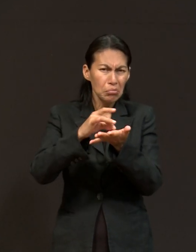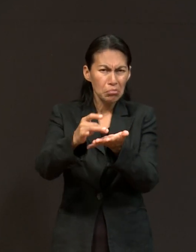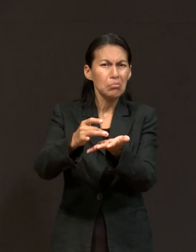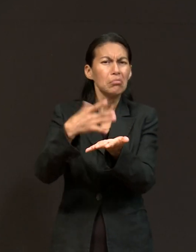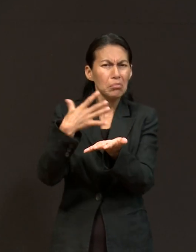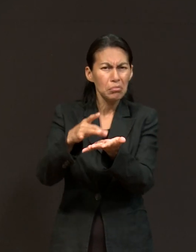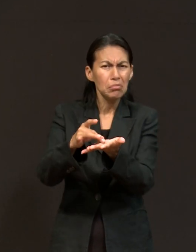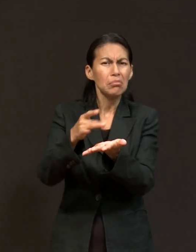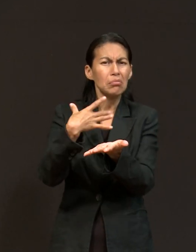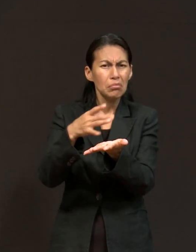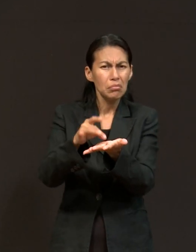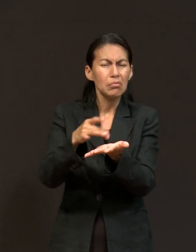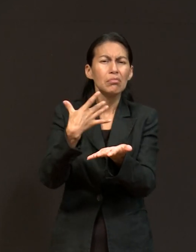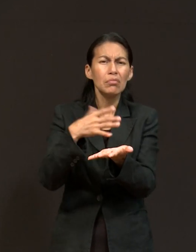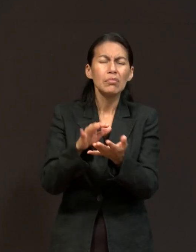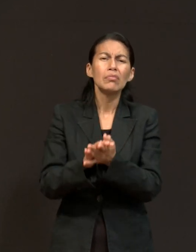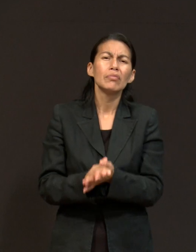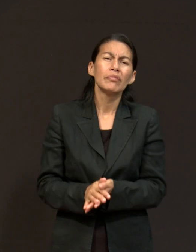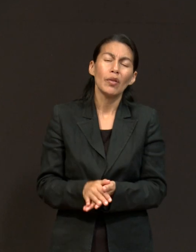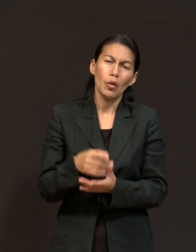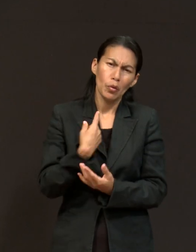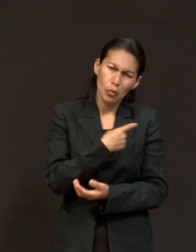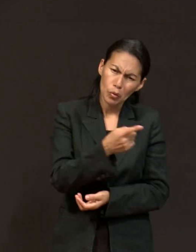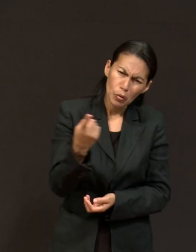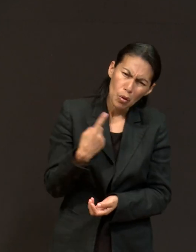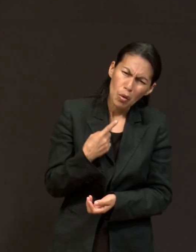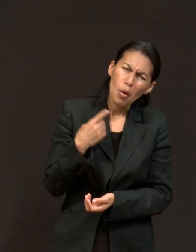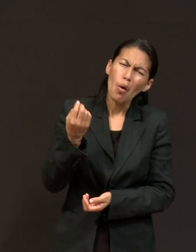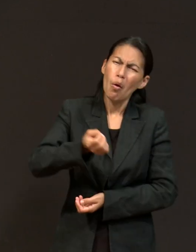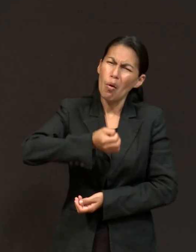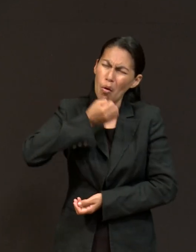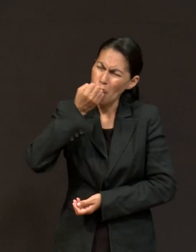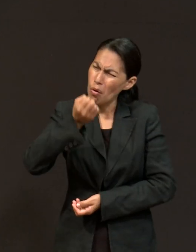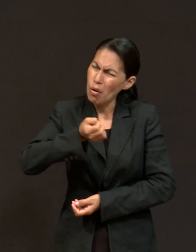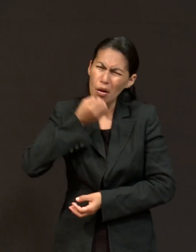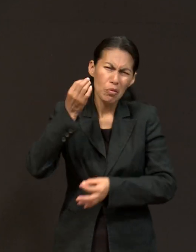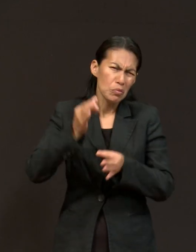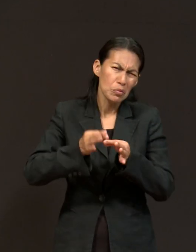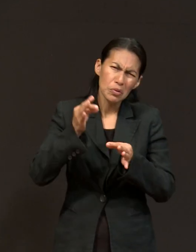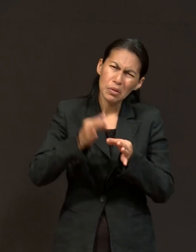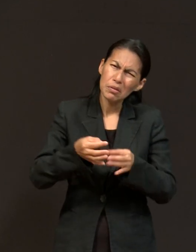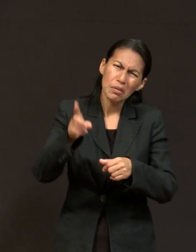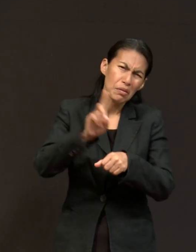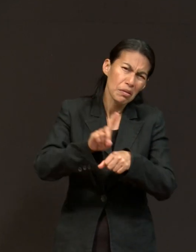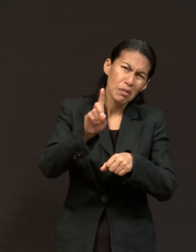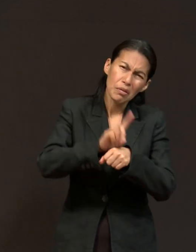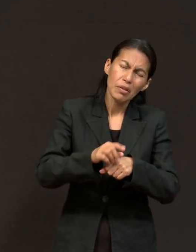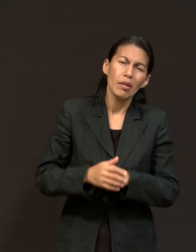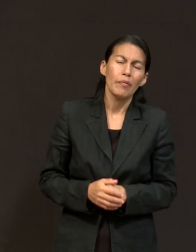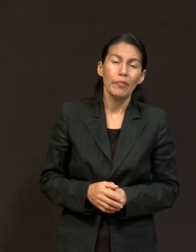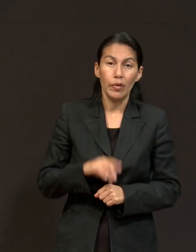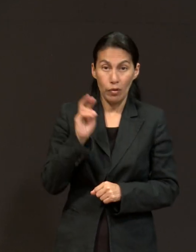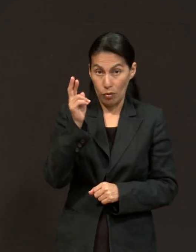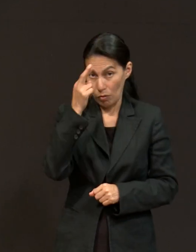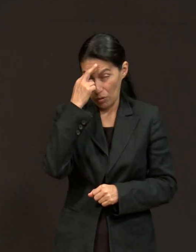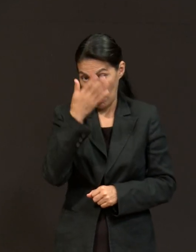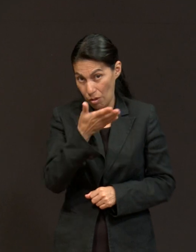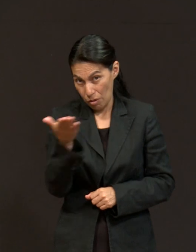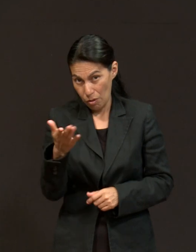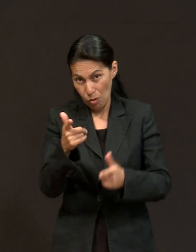a este pedido para que nosotros aquí podamos orar todos los días. un grupo de maravillosas